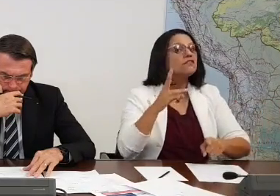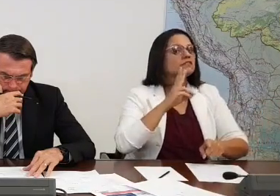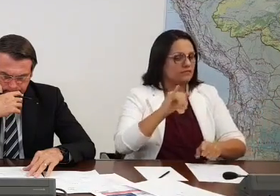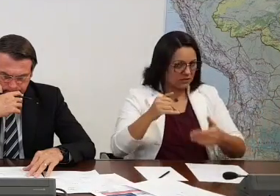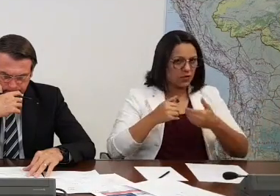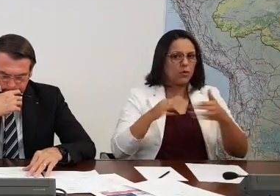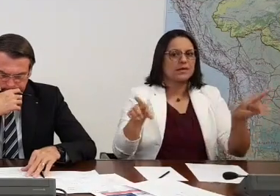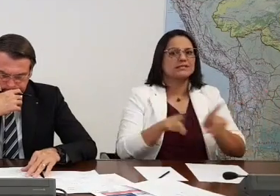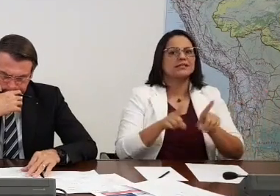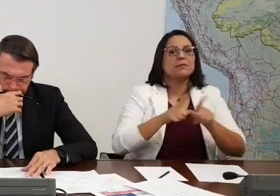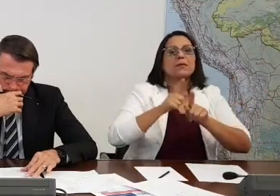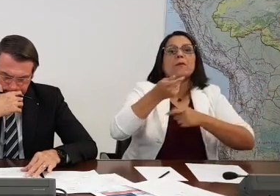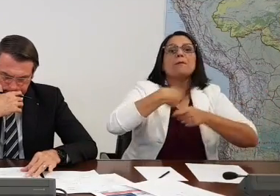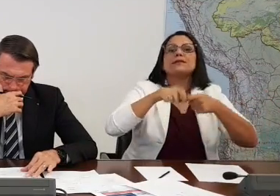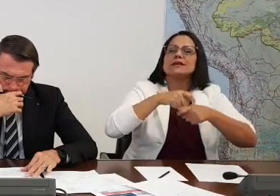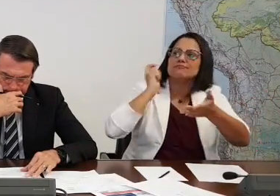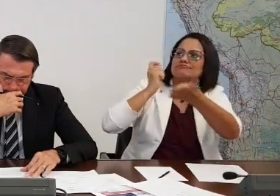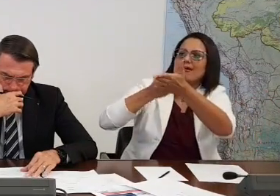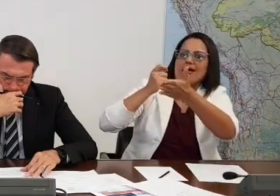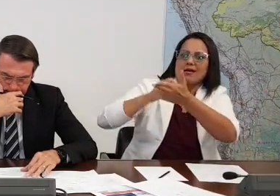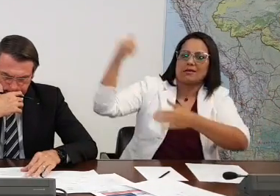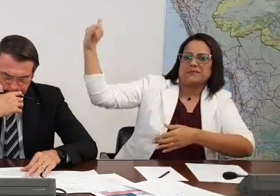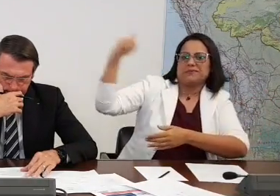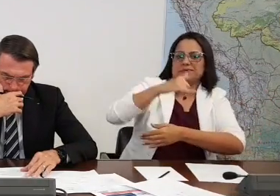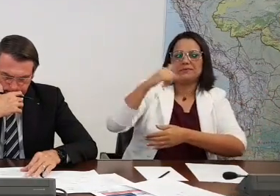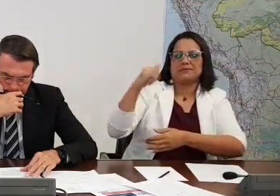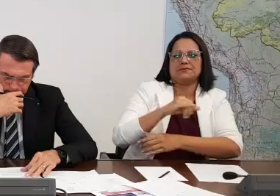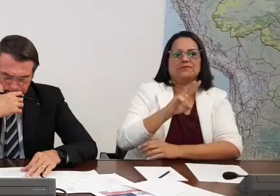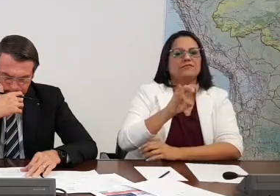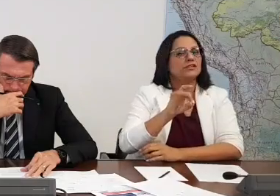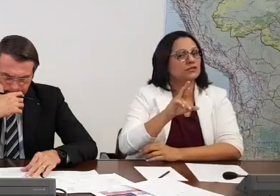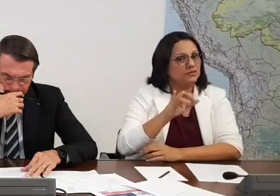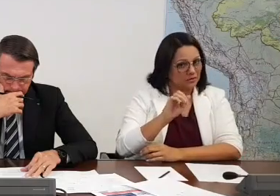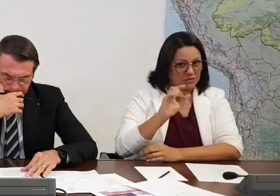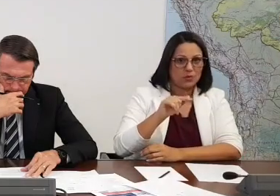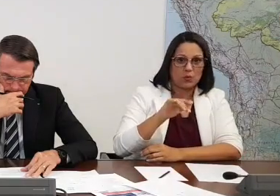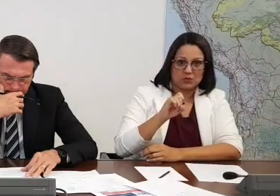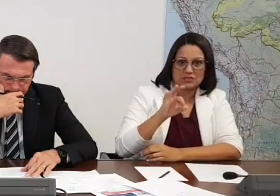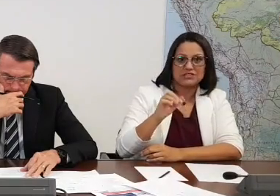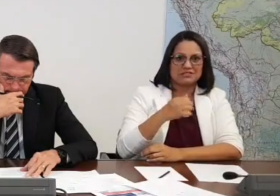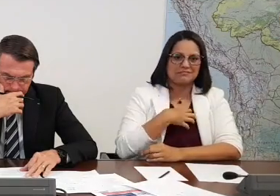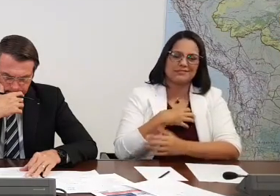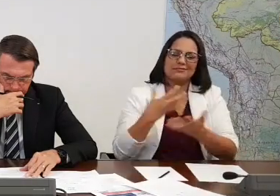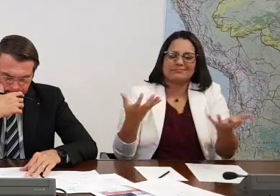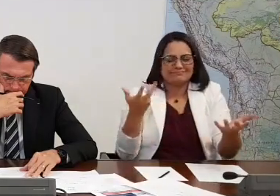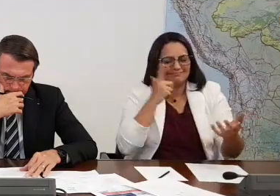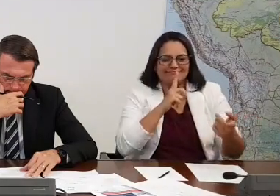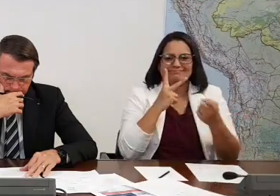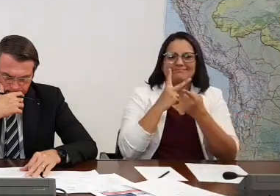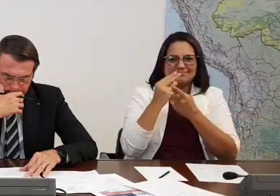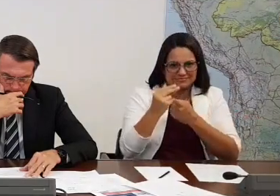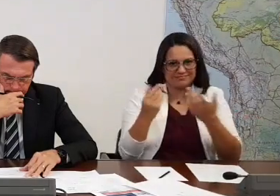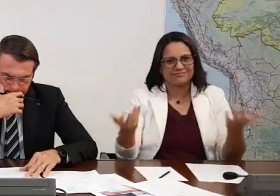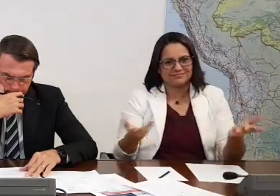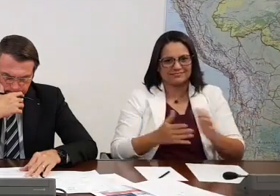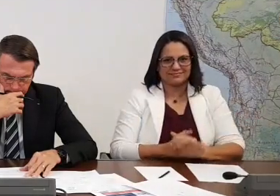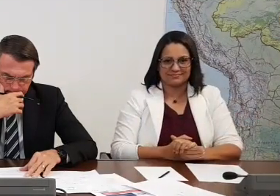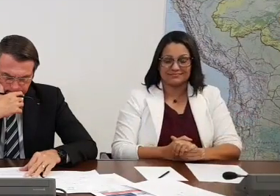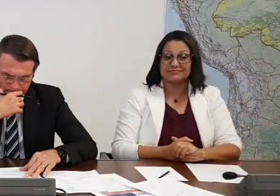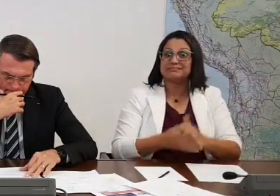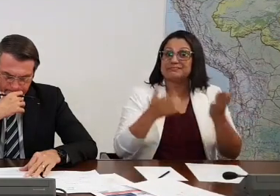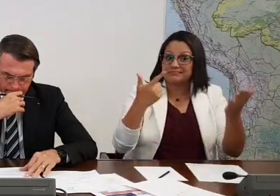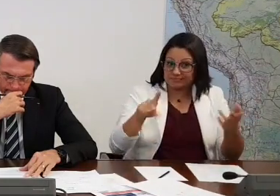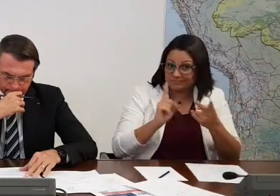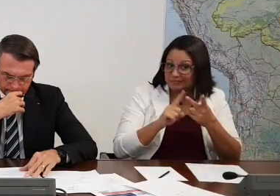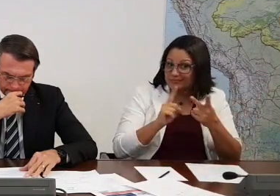começar a ter voos comerciais pra vitória da conquista. Então é uma grande vitória. De novo a gente em território baiano, porque a